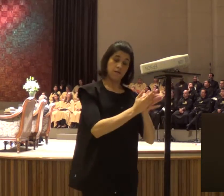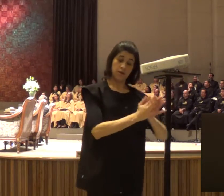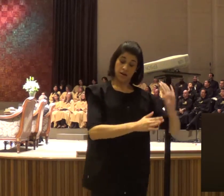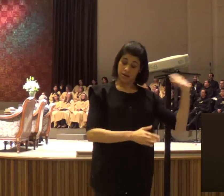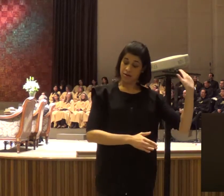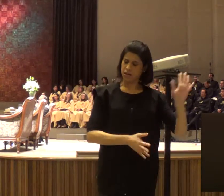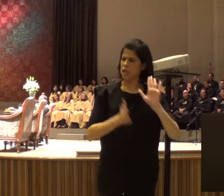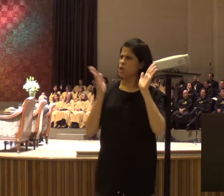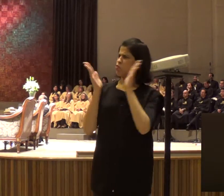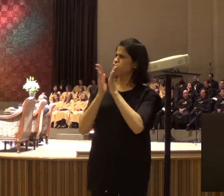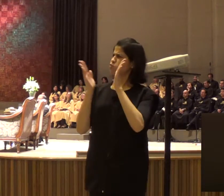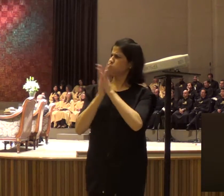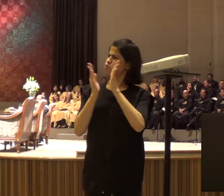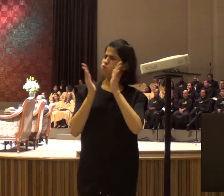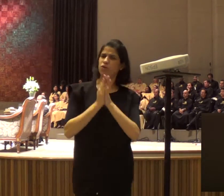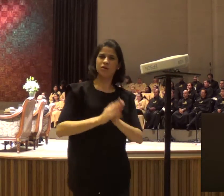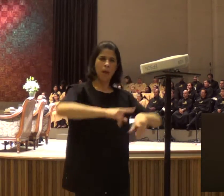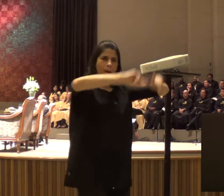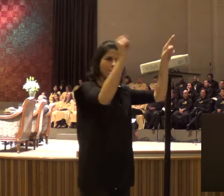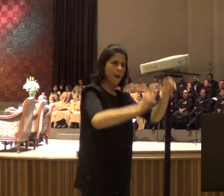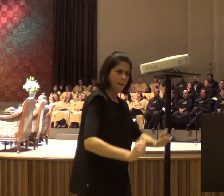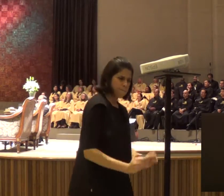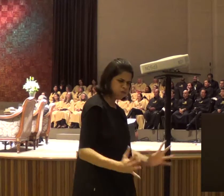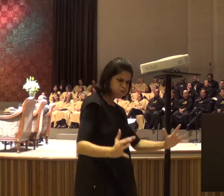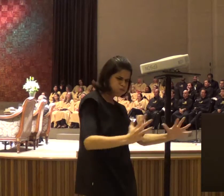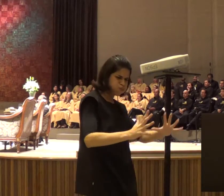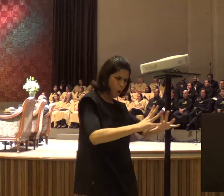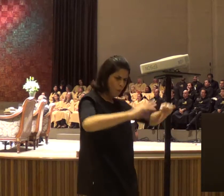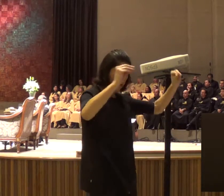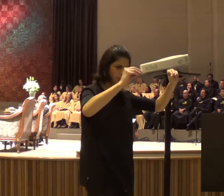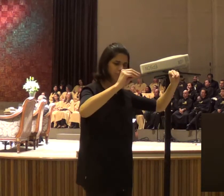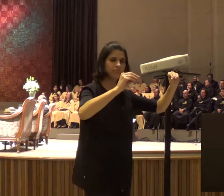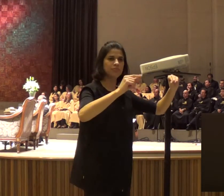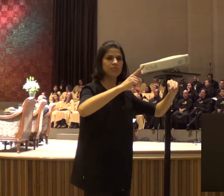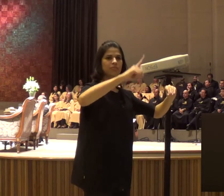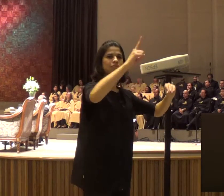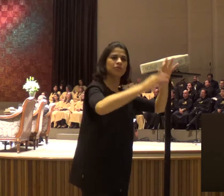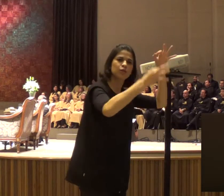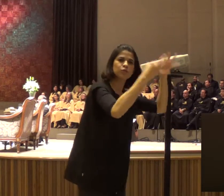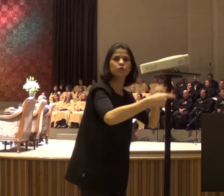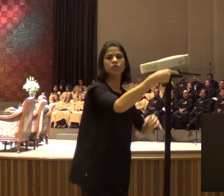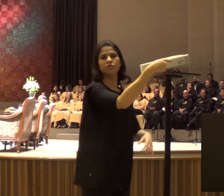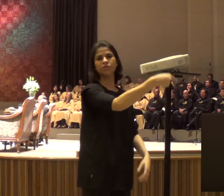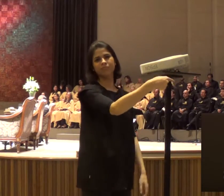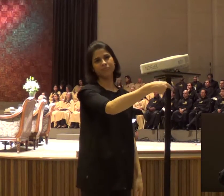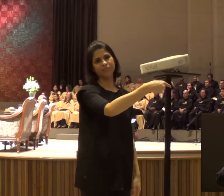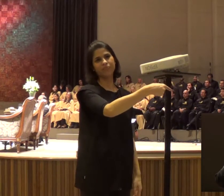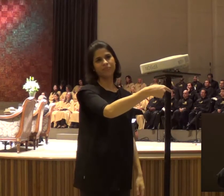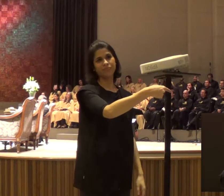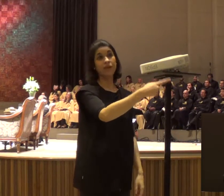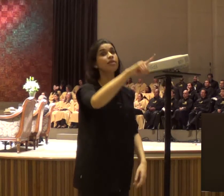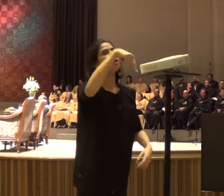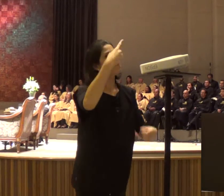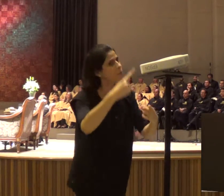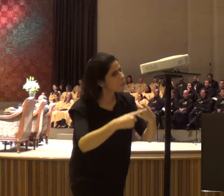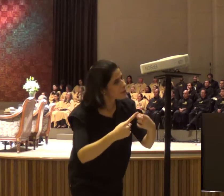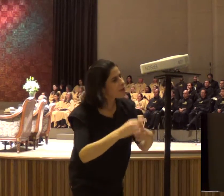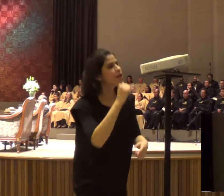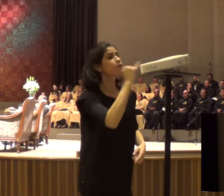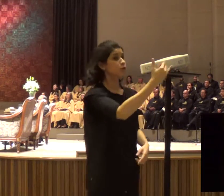ele tinha dito para Acabe, Acabe vai parar de chover hoje, e não vai mais chover, até o